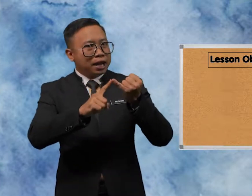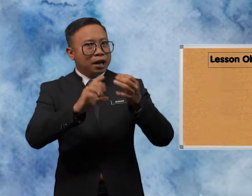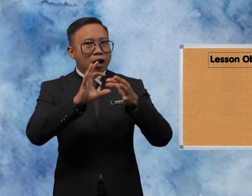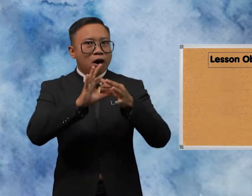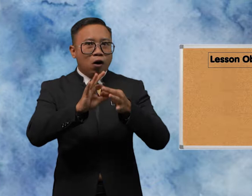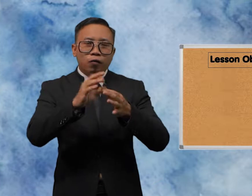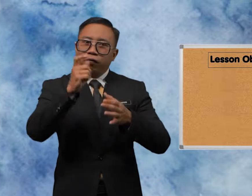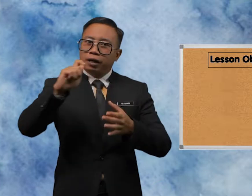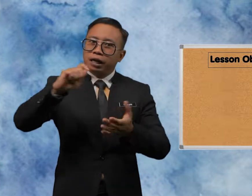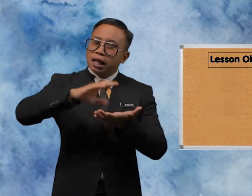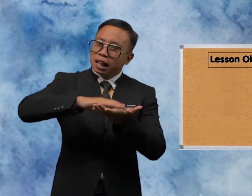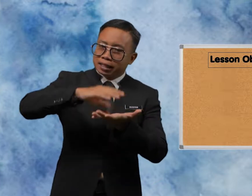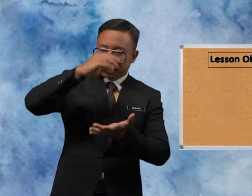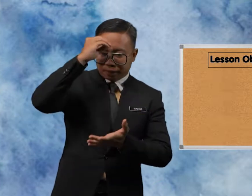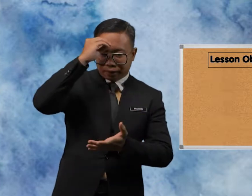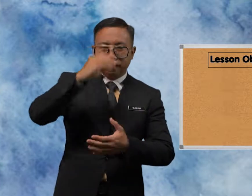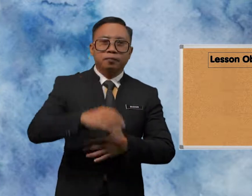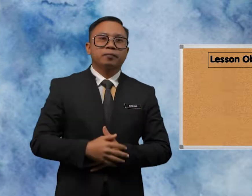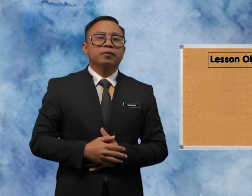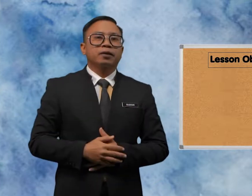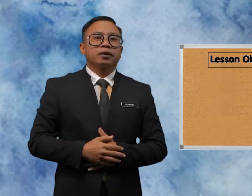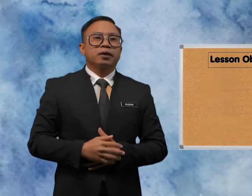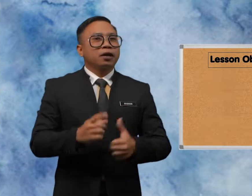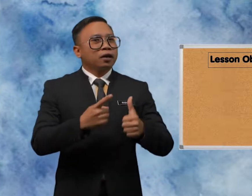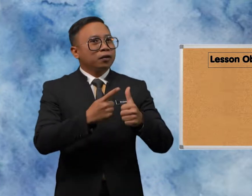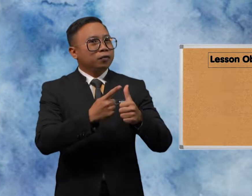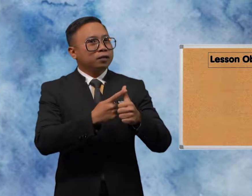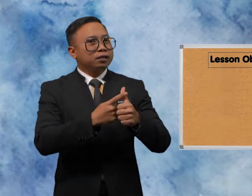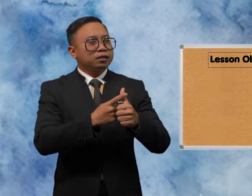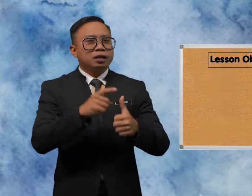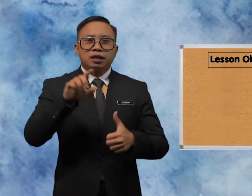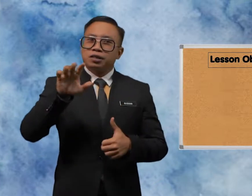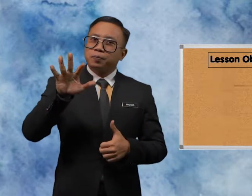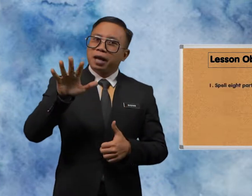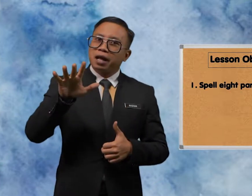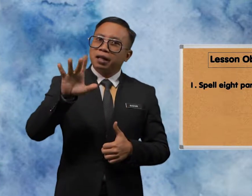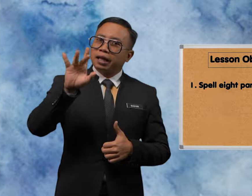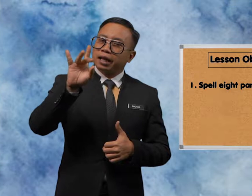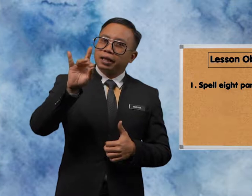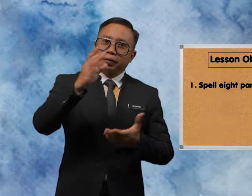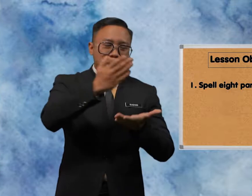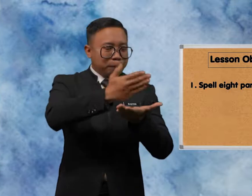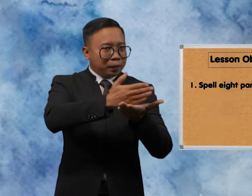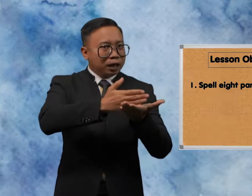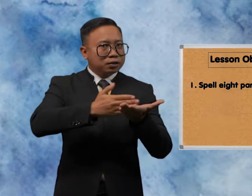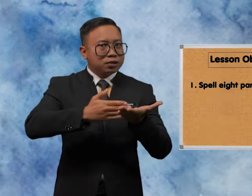of the lesson. First, spell 8 parts